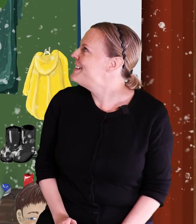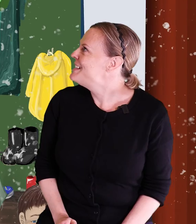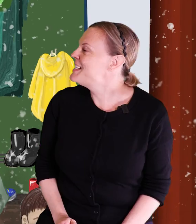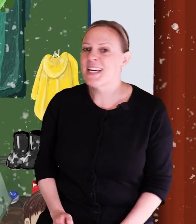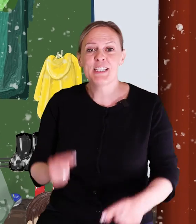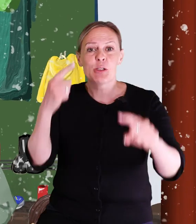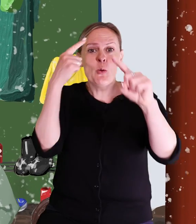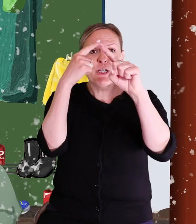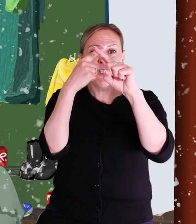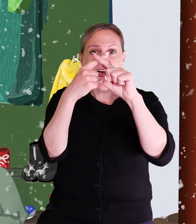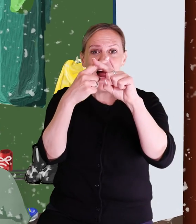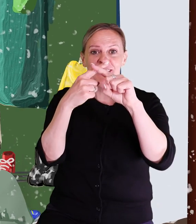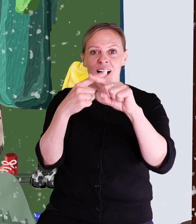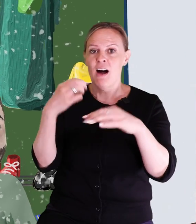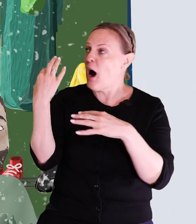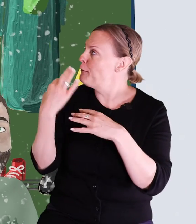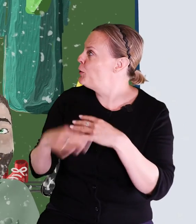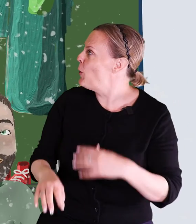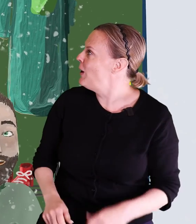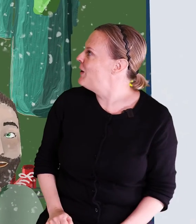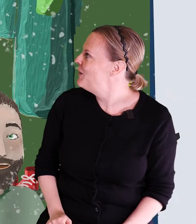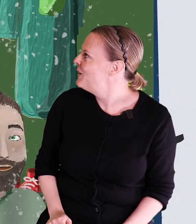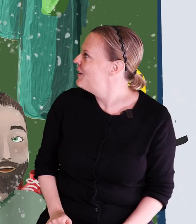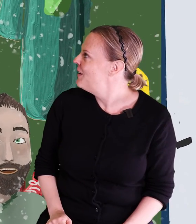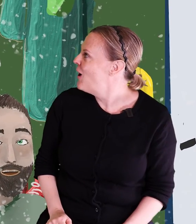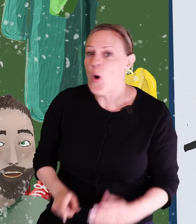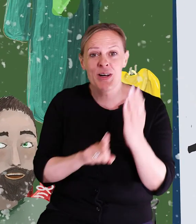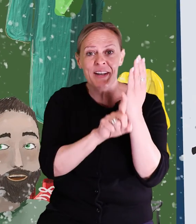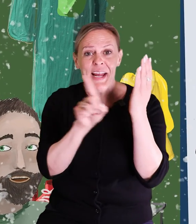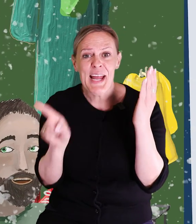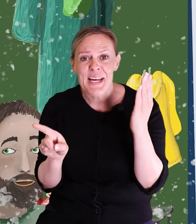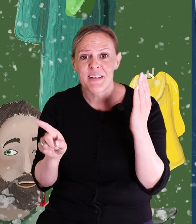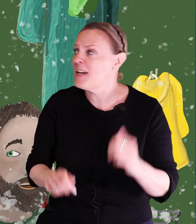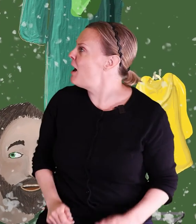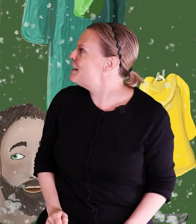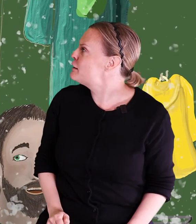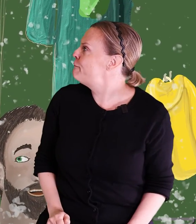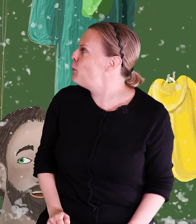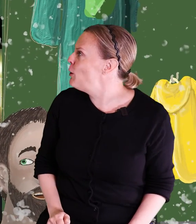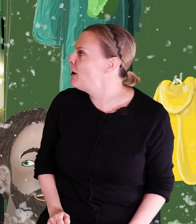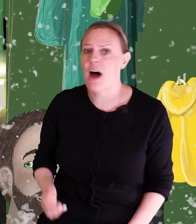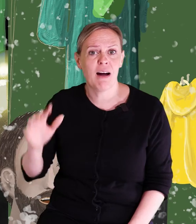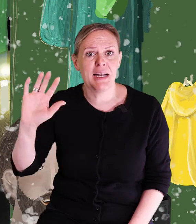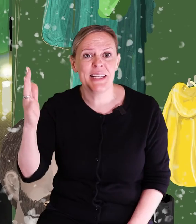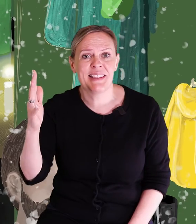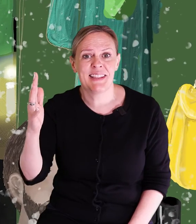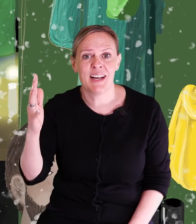sitter en stor kärna av guld. Och grenarna är alldeles fulla av glitter